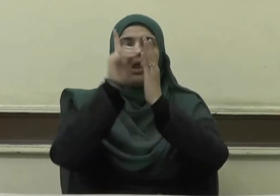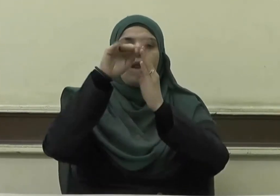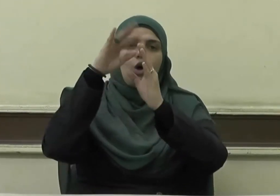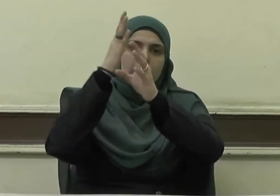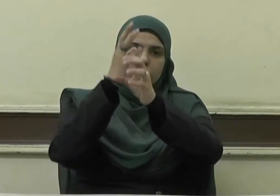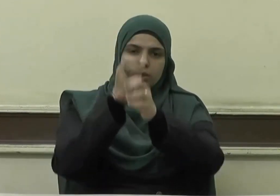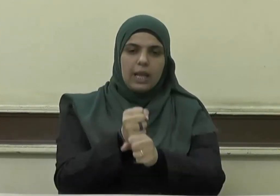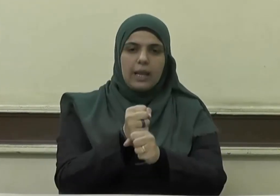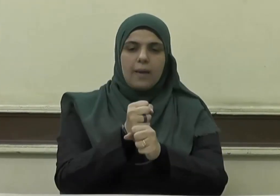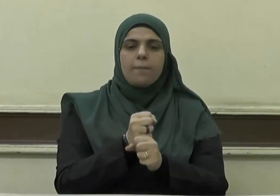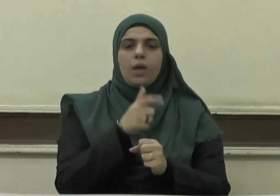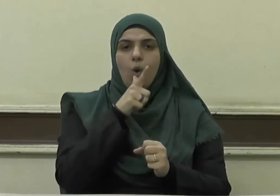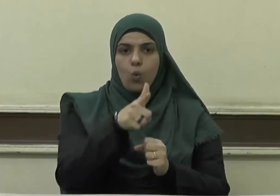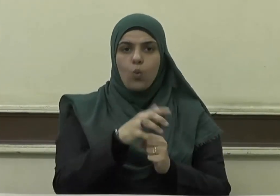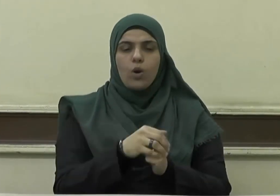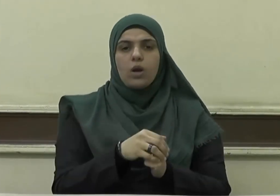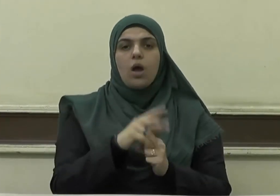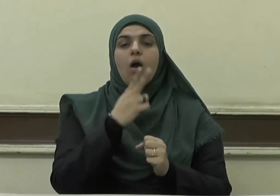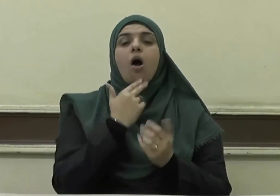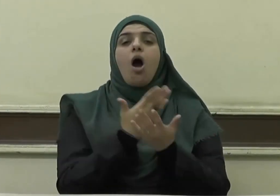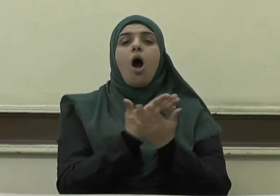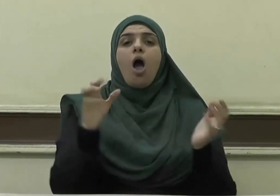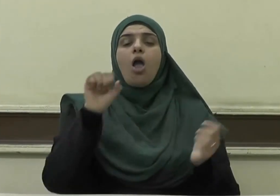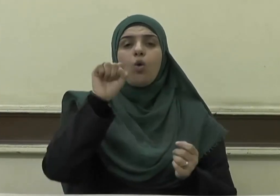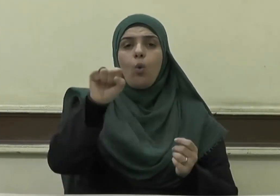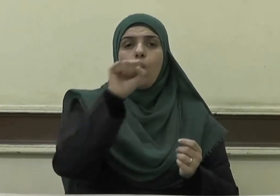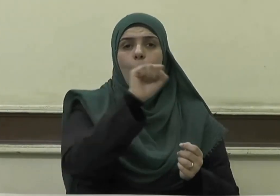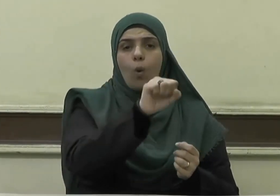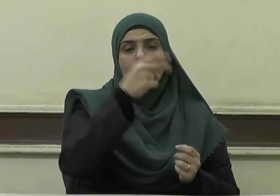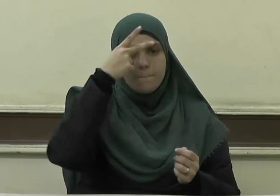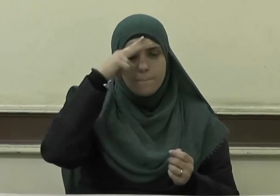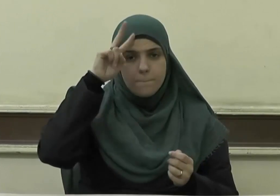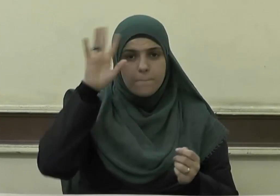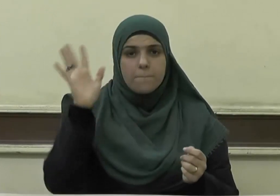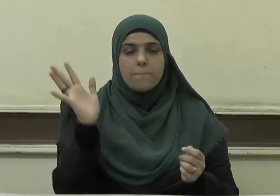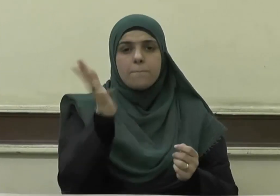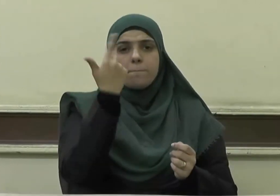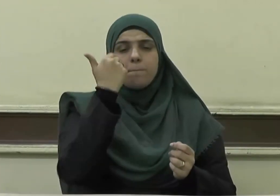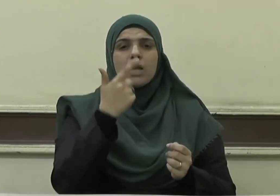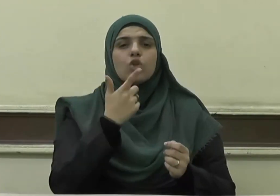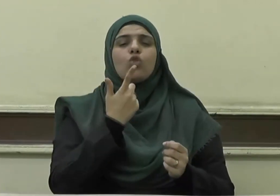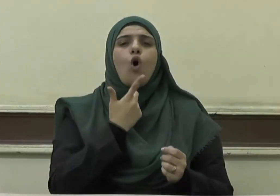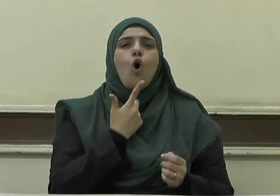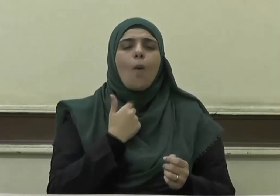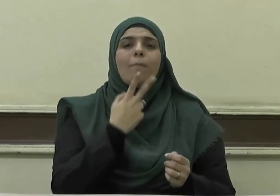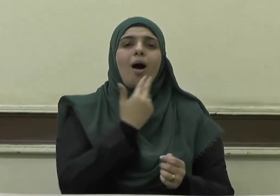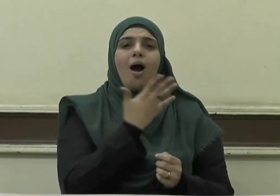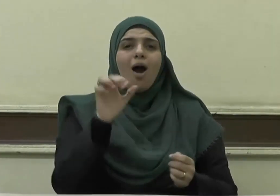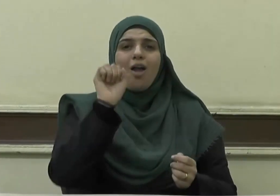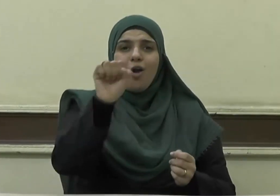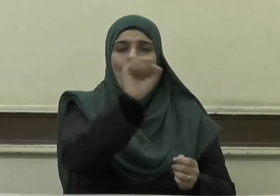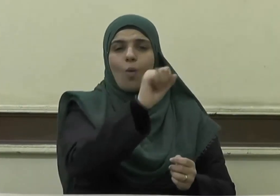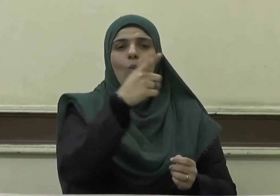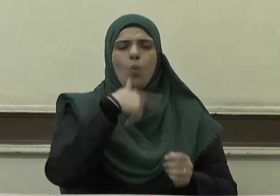وسلم خيركم من يرجى خيره ويؤمن شره